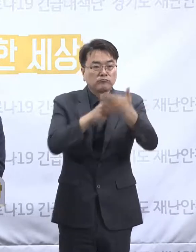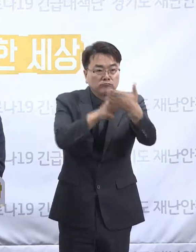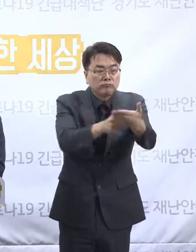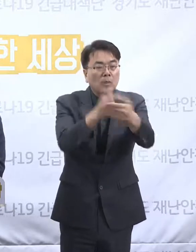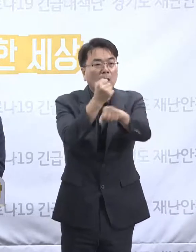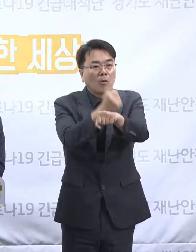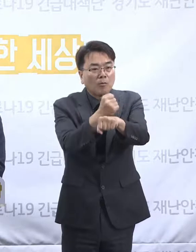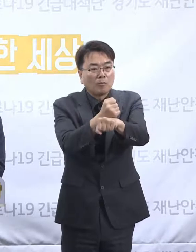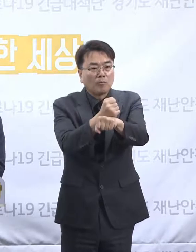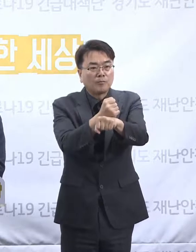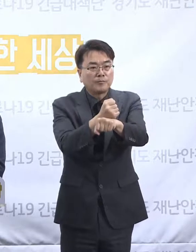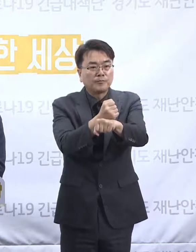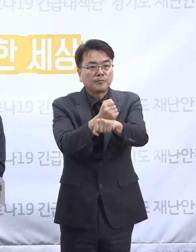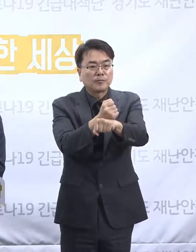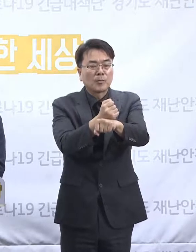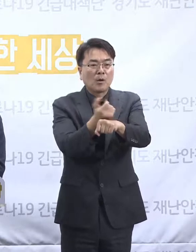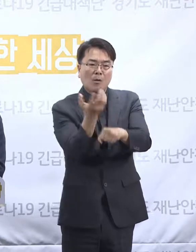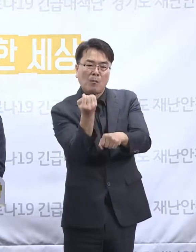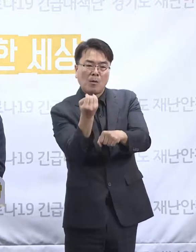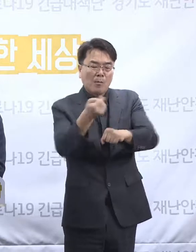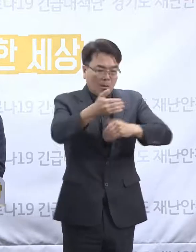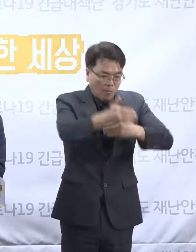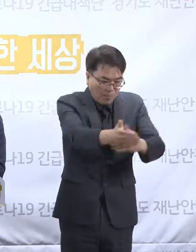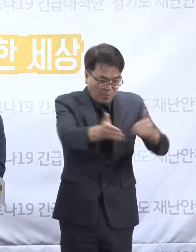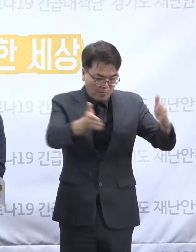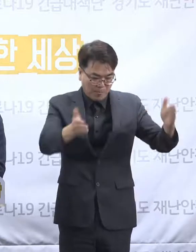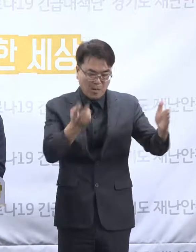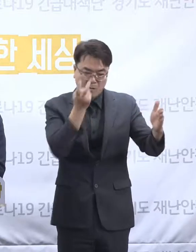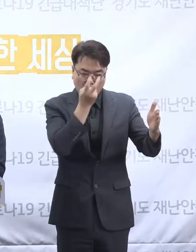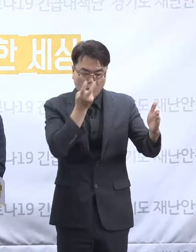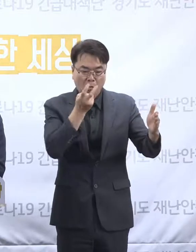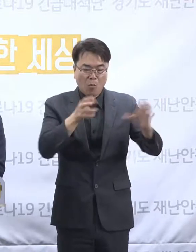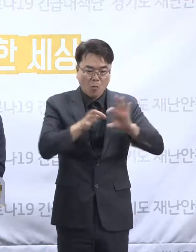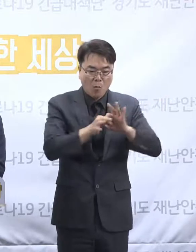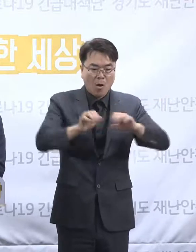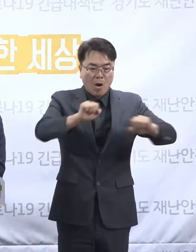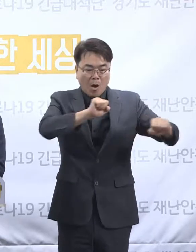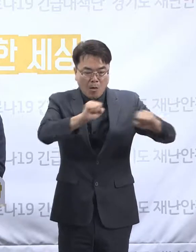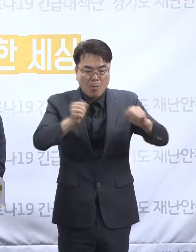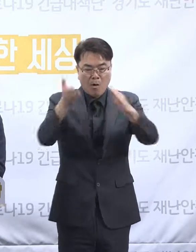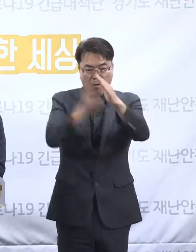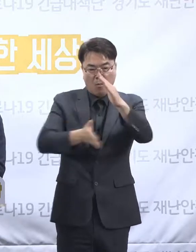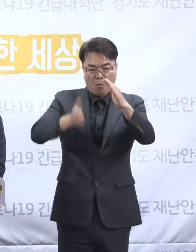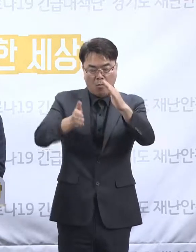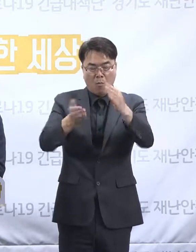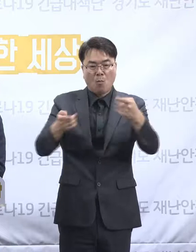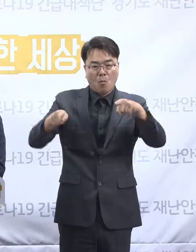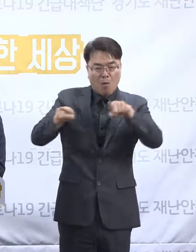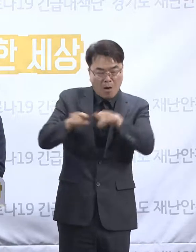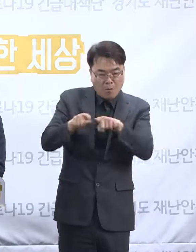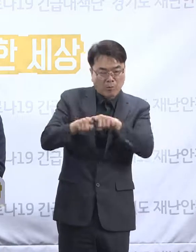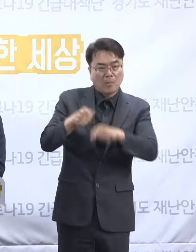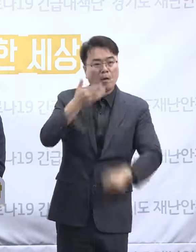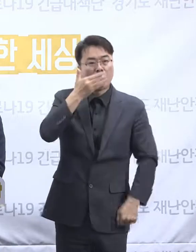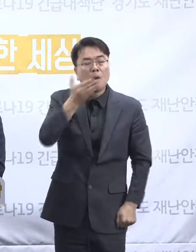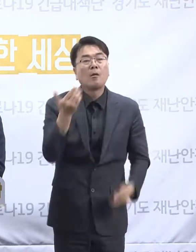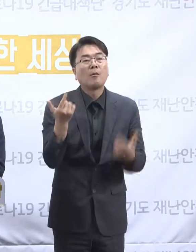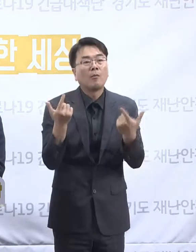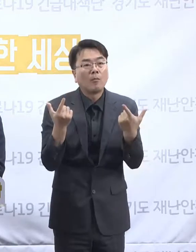일정한 범위에서는 이 조사에 관련되는 그런 활동을 공무원과 함께 할 수가 있게 되었습니다. 그래서